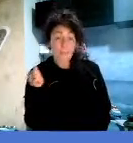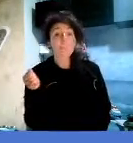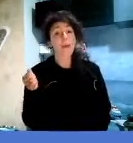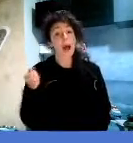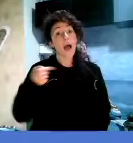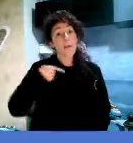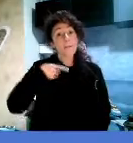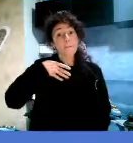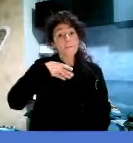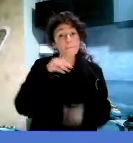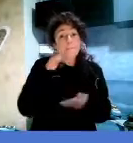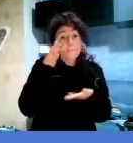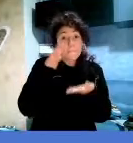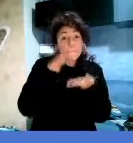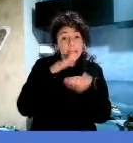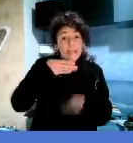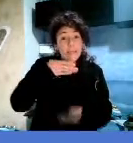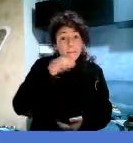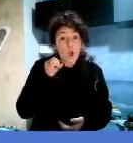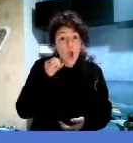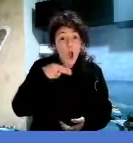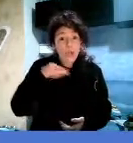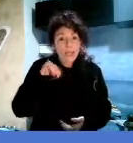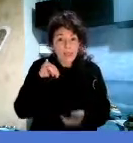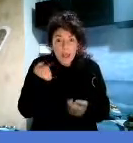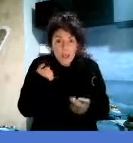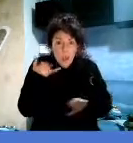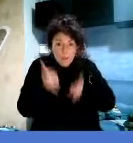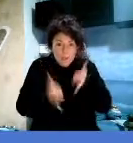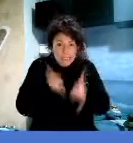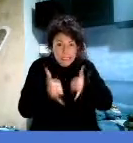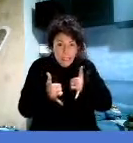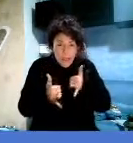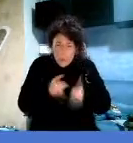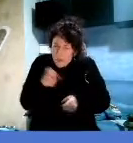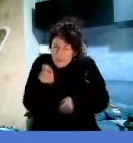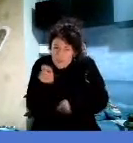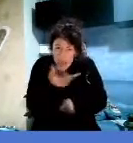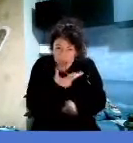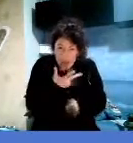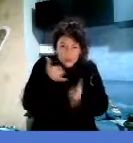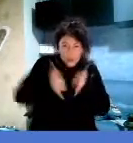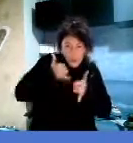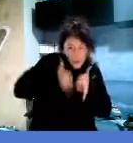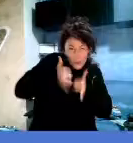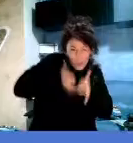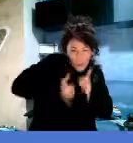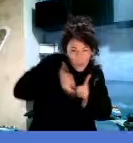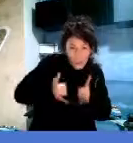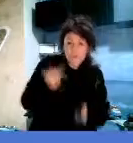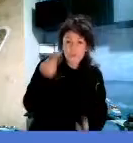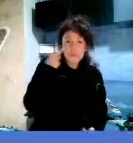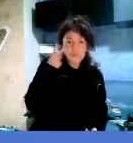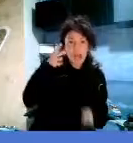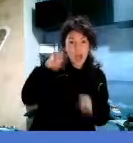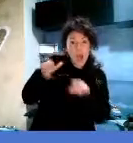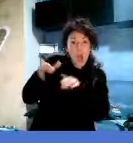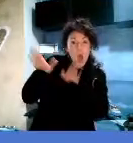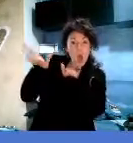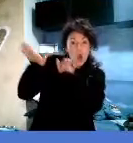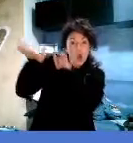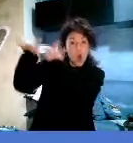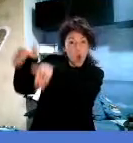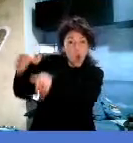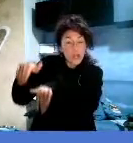forte del vento, mi piacciono le rondini, le torte alla marmellata di fragole e mi piace ascoltare le storie